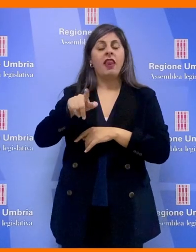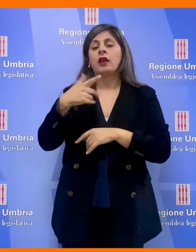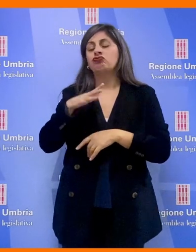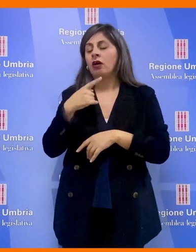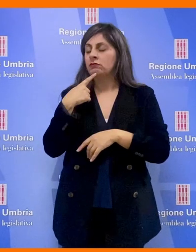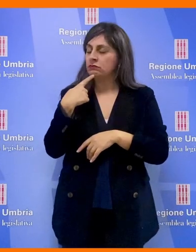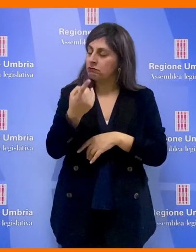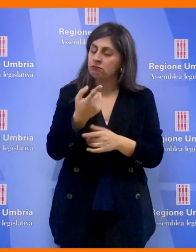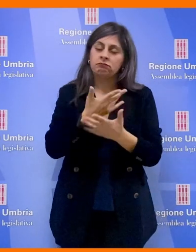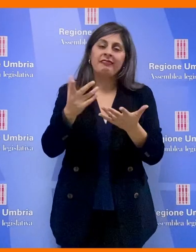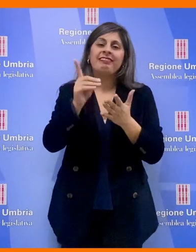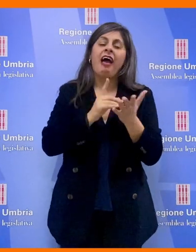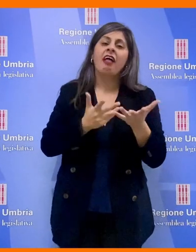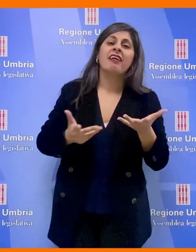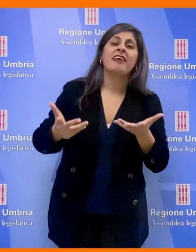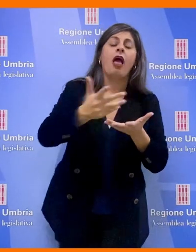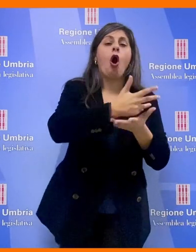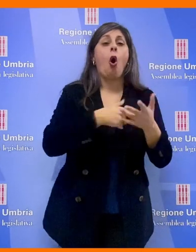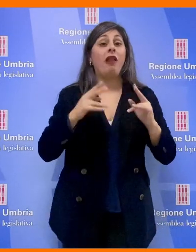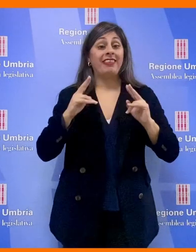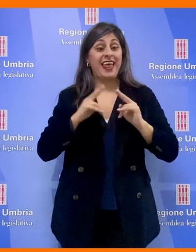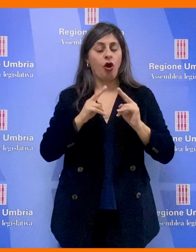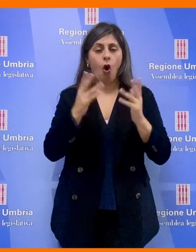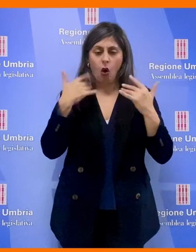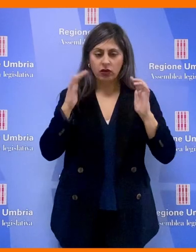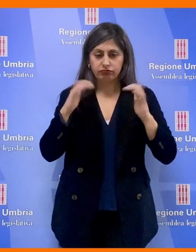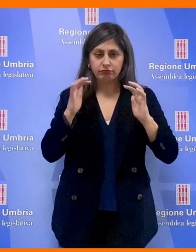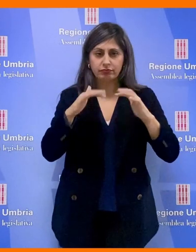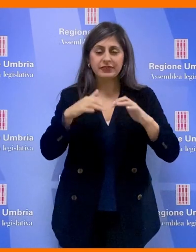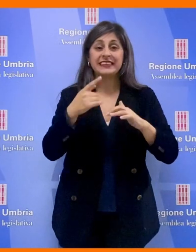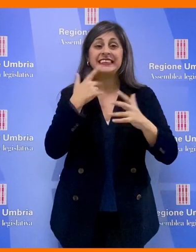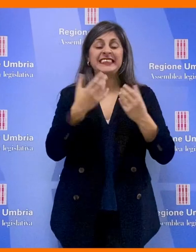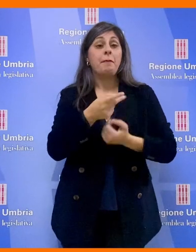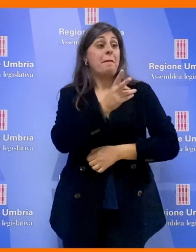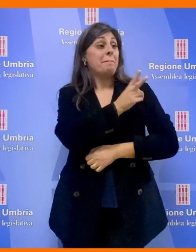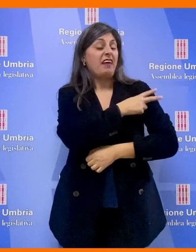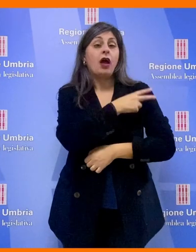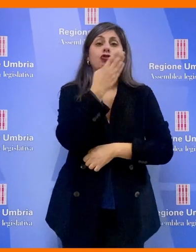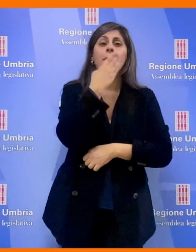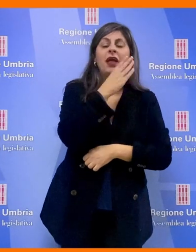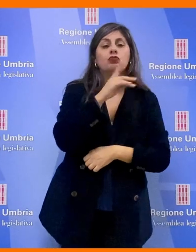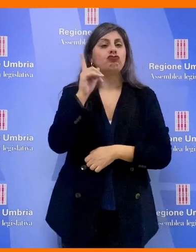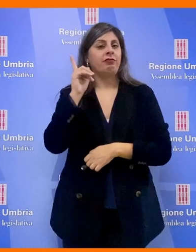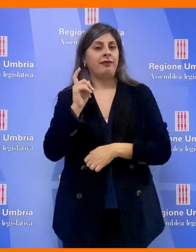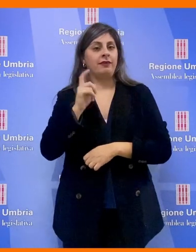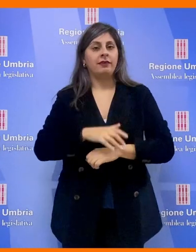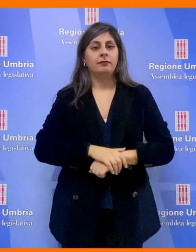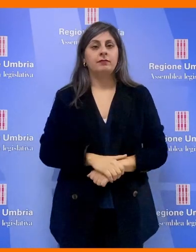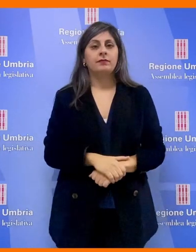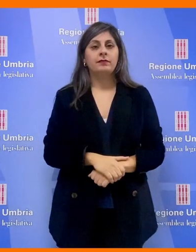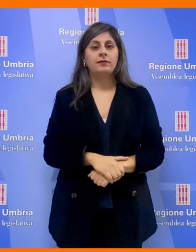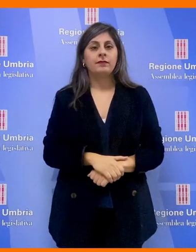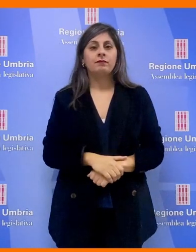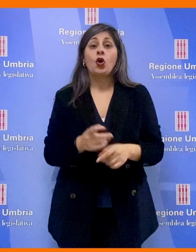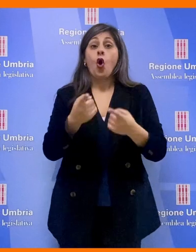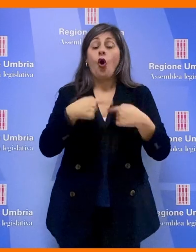raccolti nei primi incontri concertativi con i prefetti di Perugia e Terni. Nella